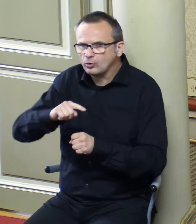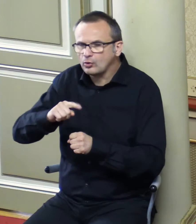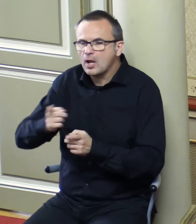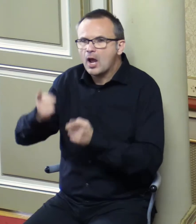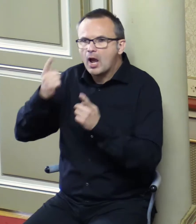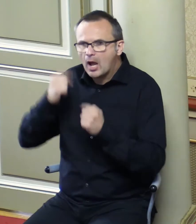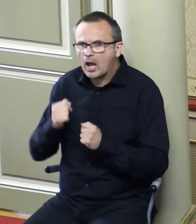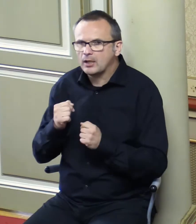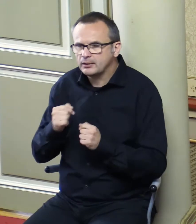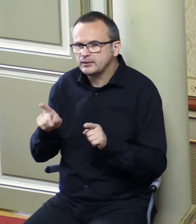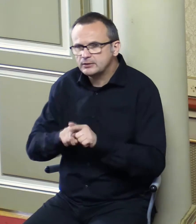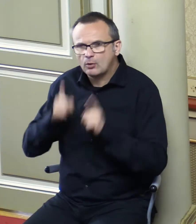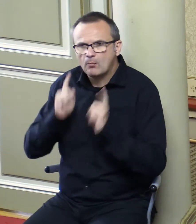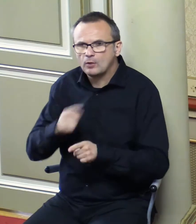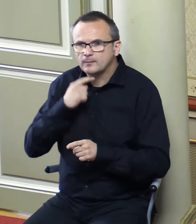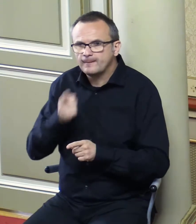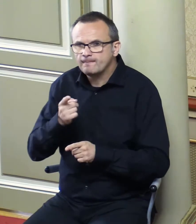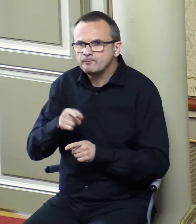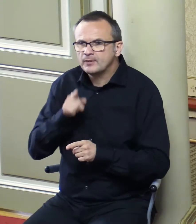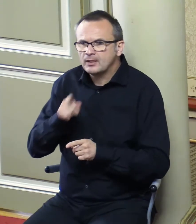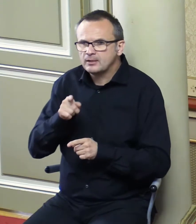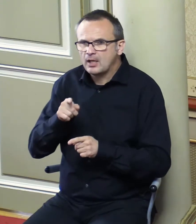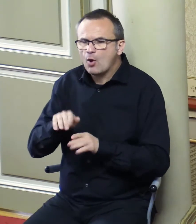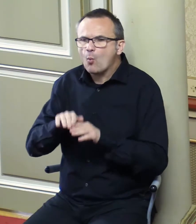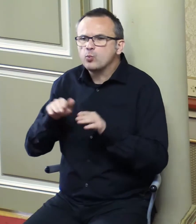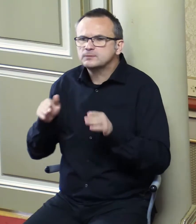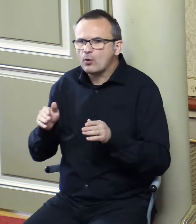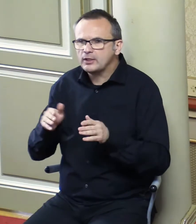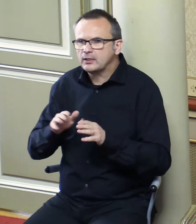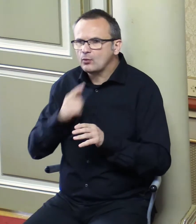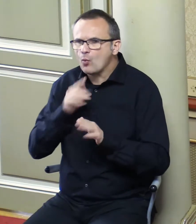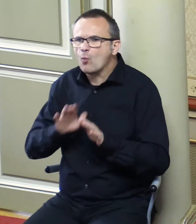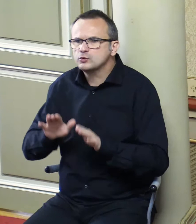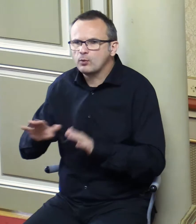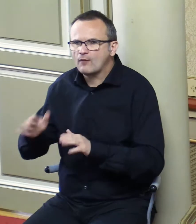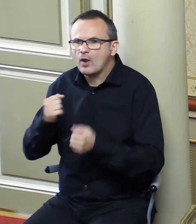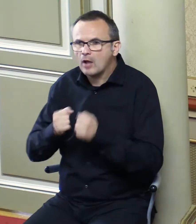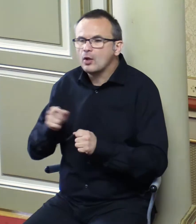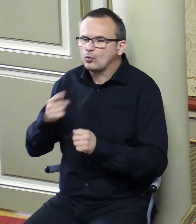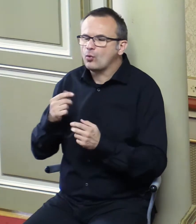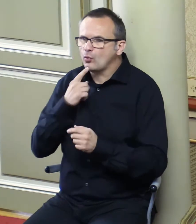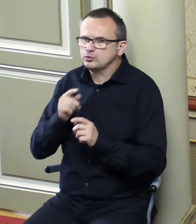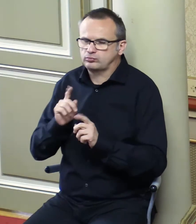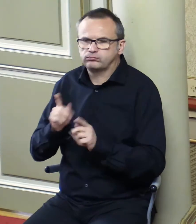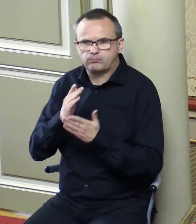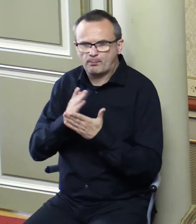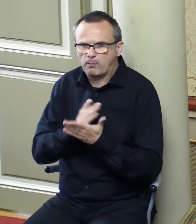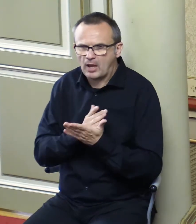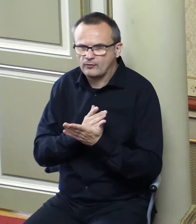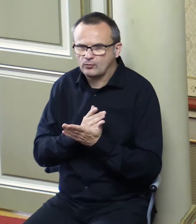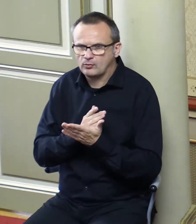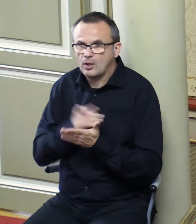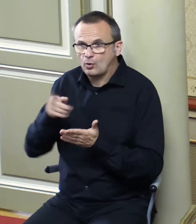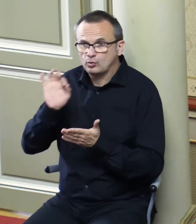Međutim, ono isto tako što treba reći je da uspornici koji su u skladu sa pravilnikom, jer isto tako, kao što znate,